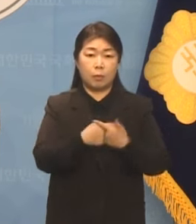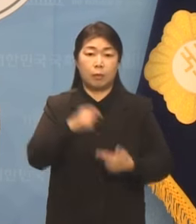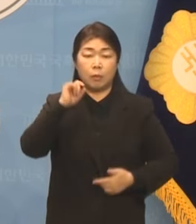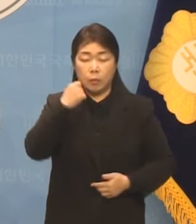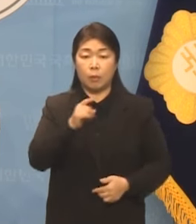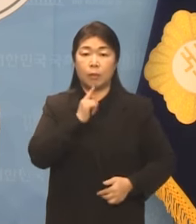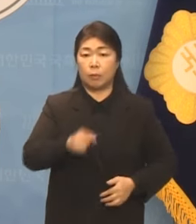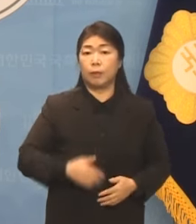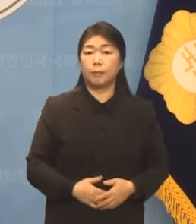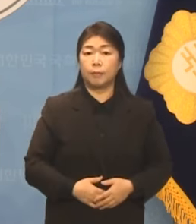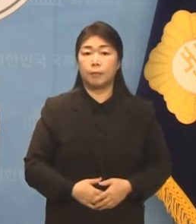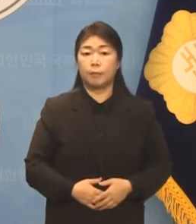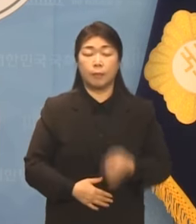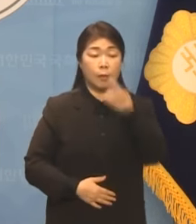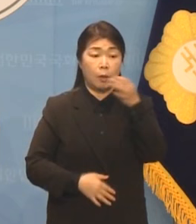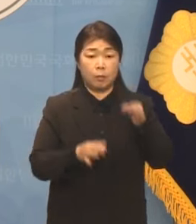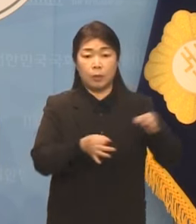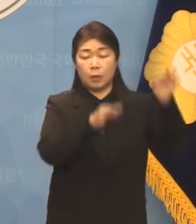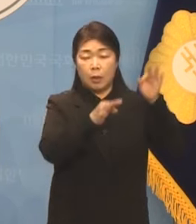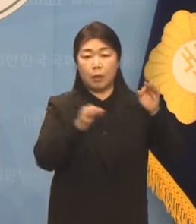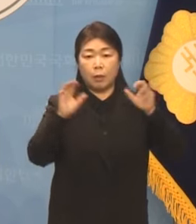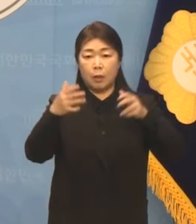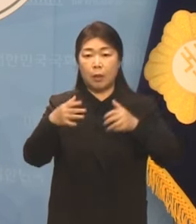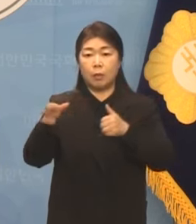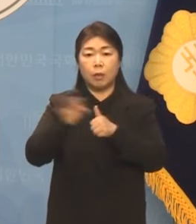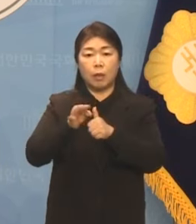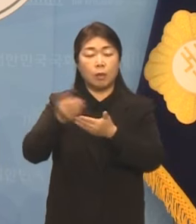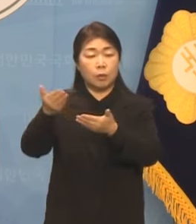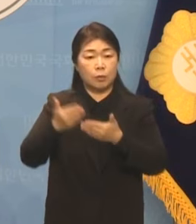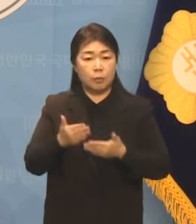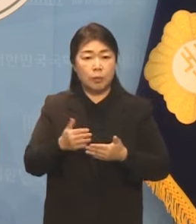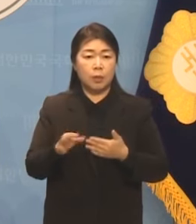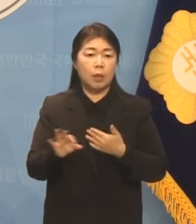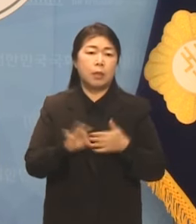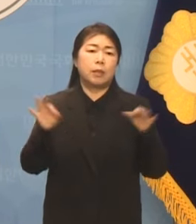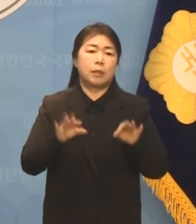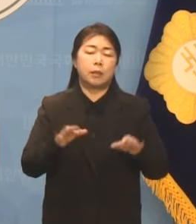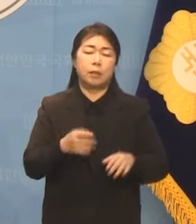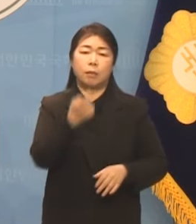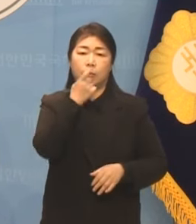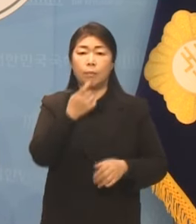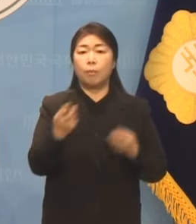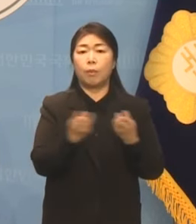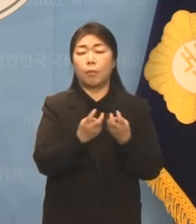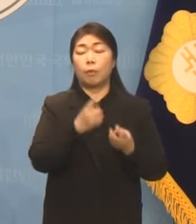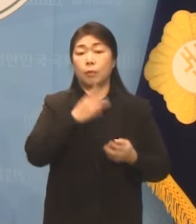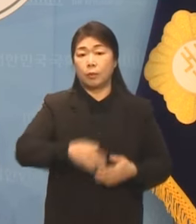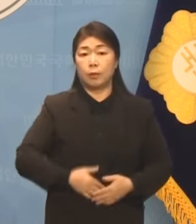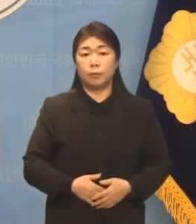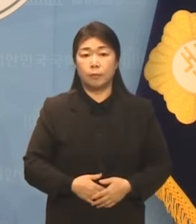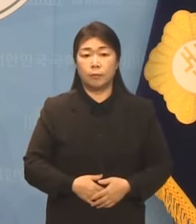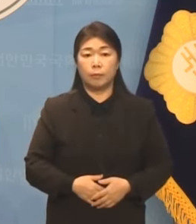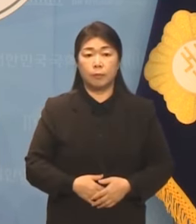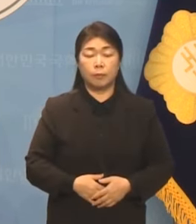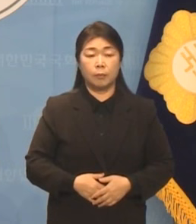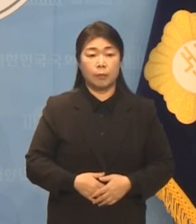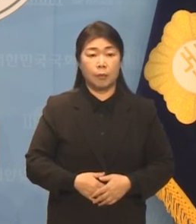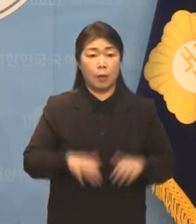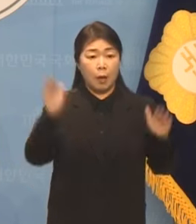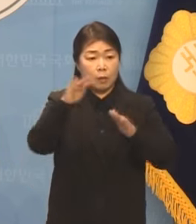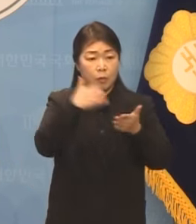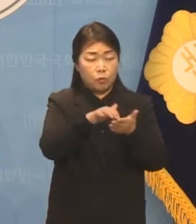인상, 국가장학금 확대 모두 일시적인 방법입니다. 학력 인구 축소에 대한 근본적인 대책과